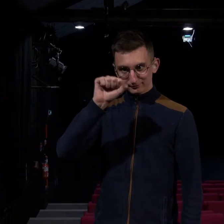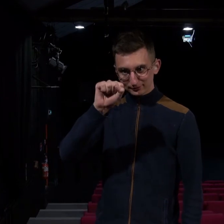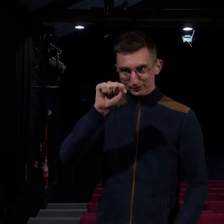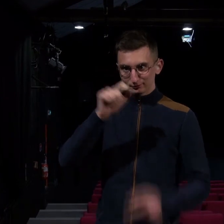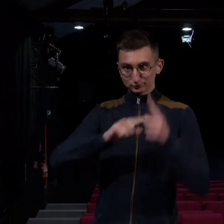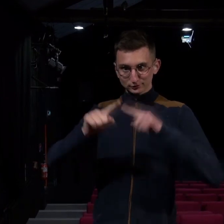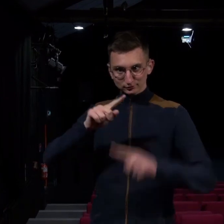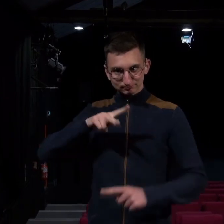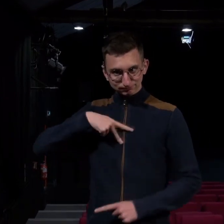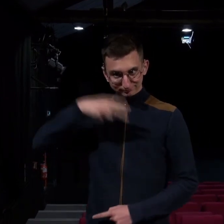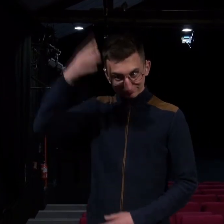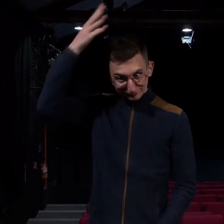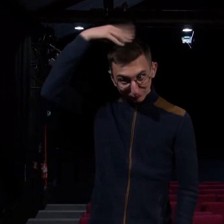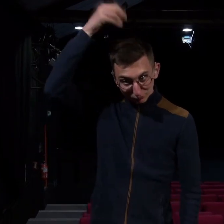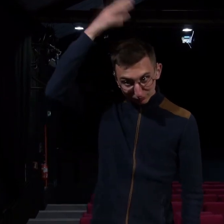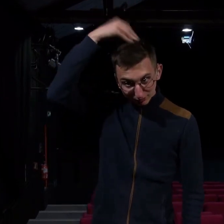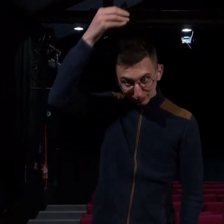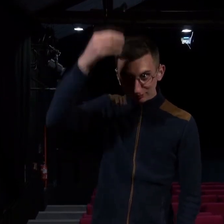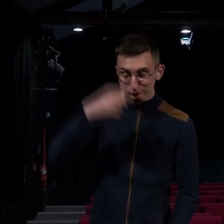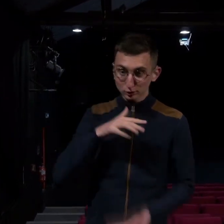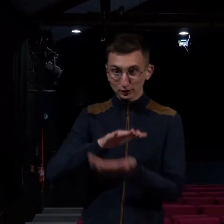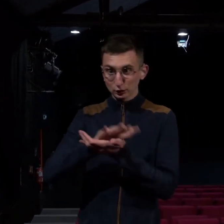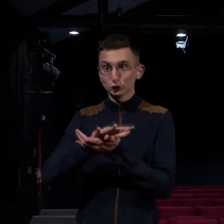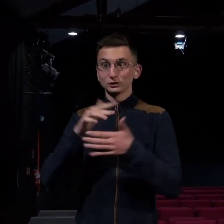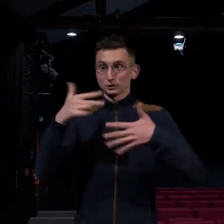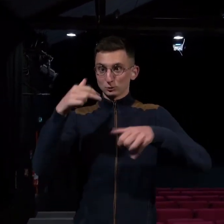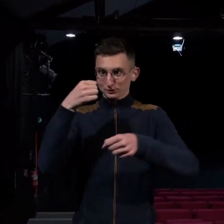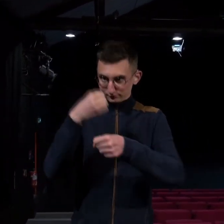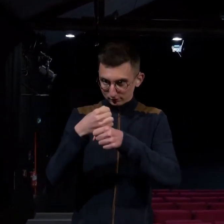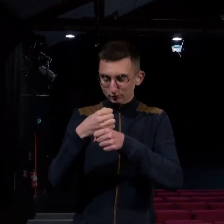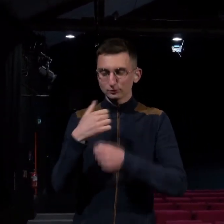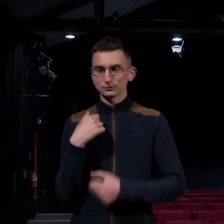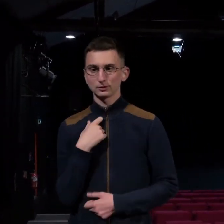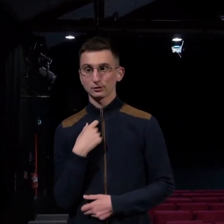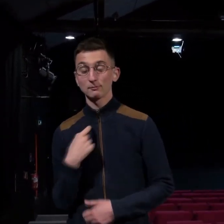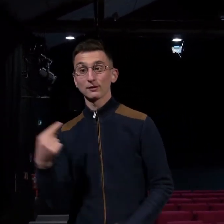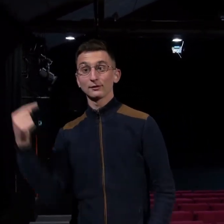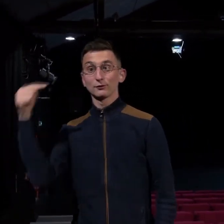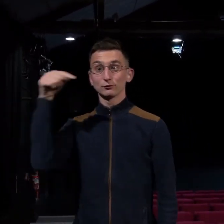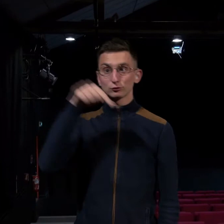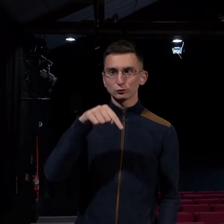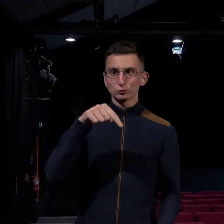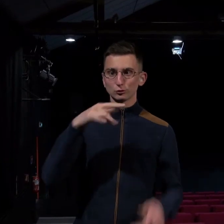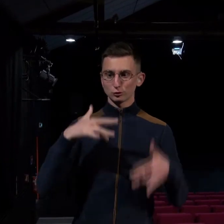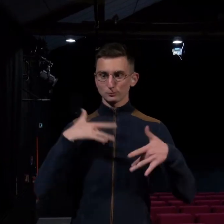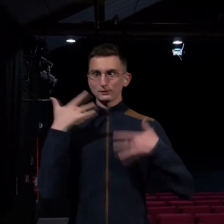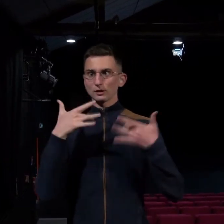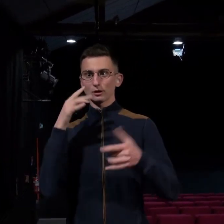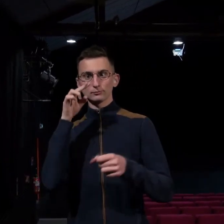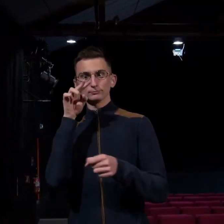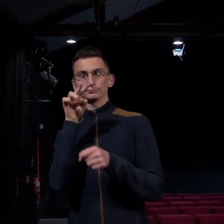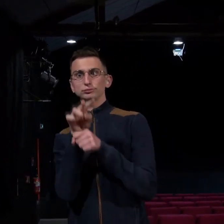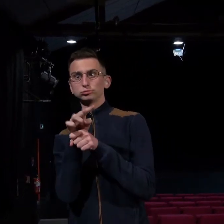et voici mon signe. J'ai 16 ans. Ça fait deux fois que je vois ce spectacle.